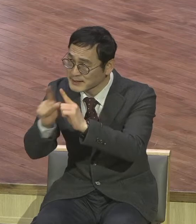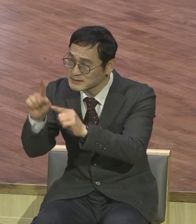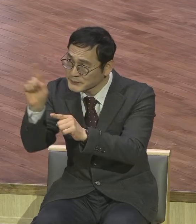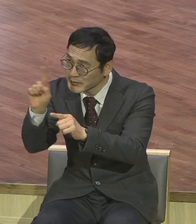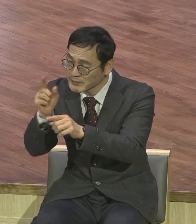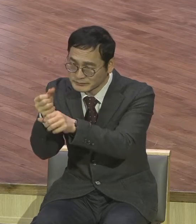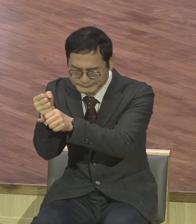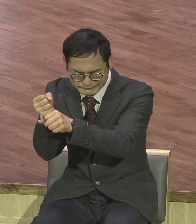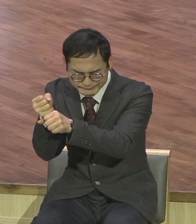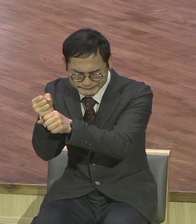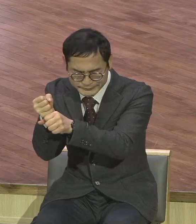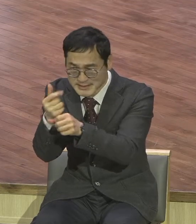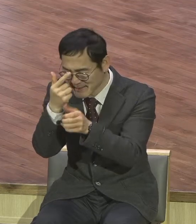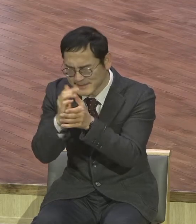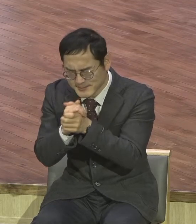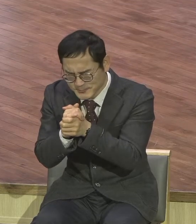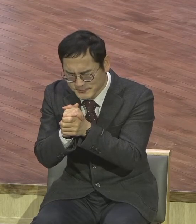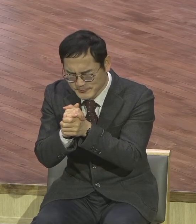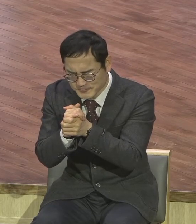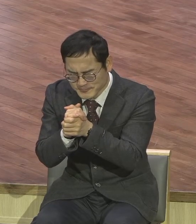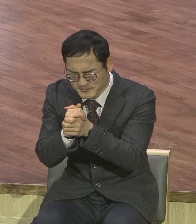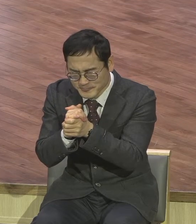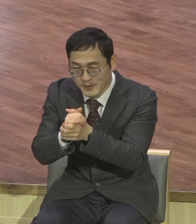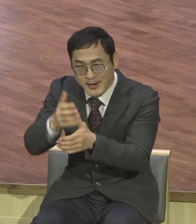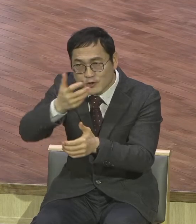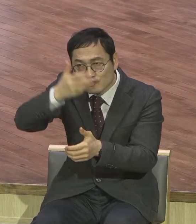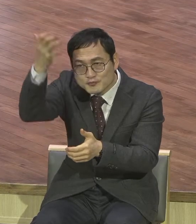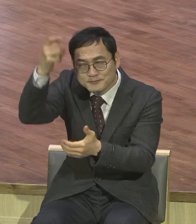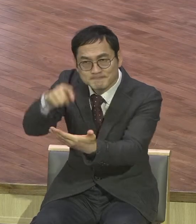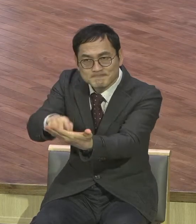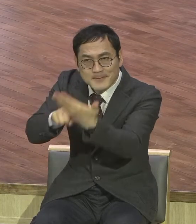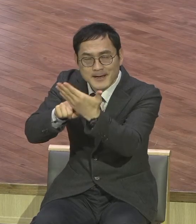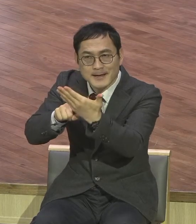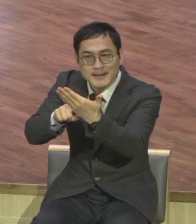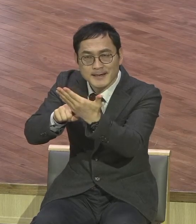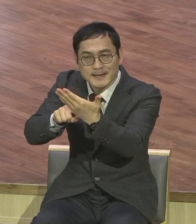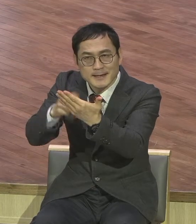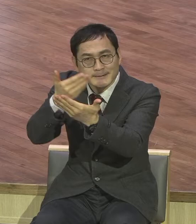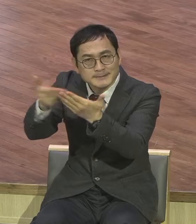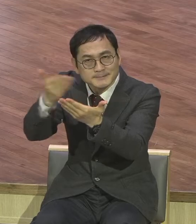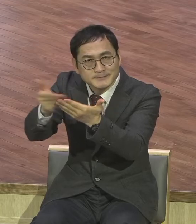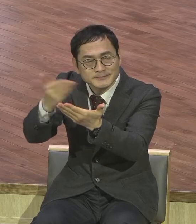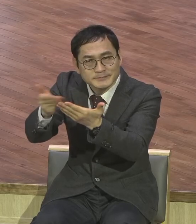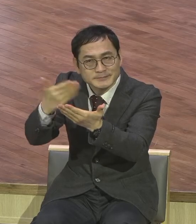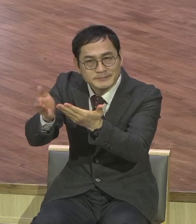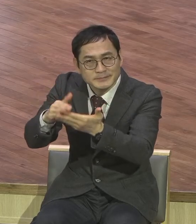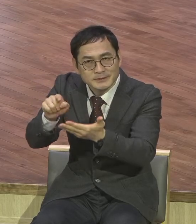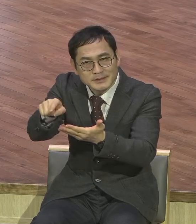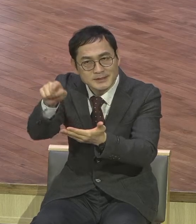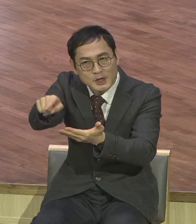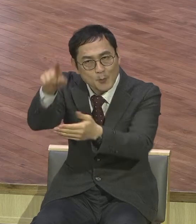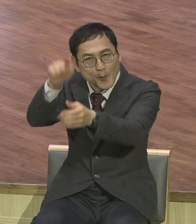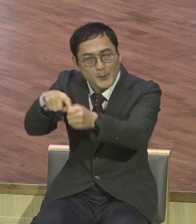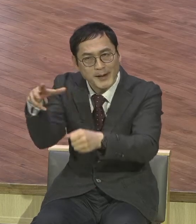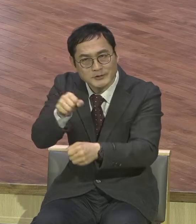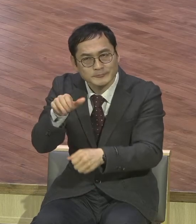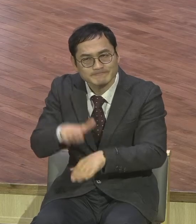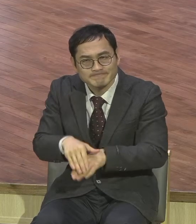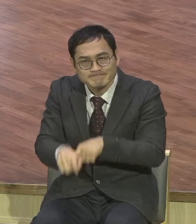기도하면서 이미지화해서 그걸 꾸며서 이걸 실행해 나가는 겁니다. 이걸 여러분이 늘 묵상하면서